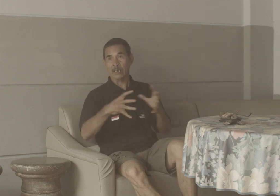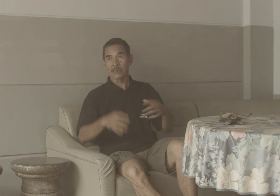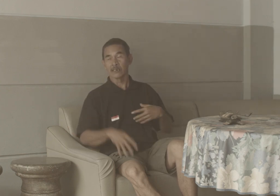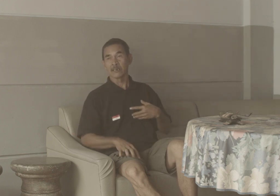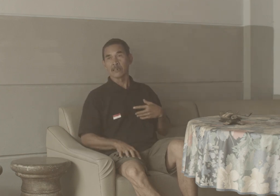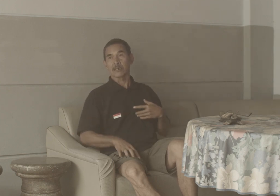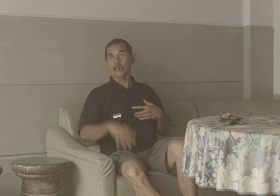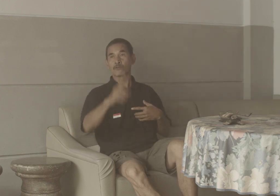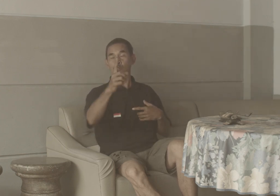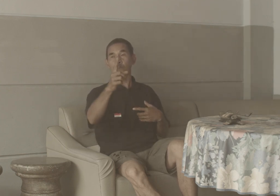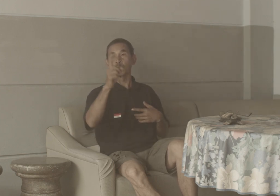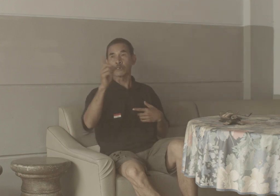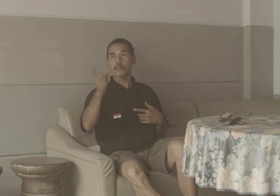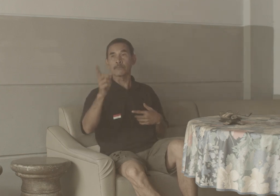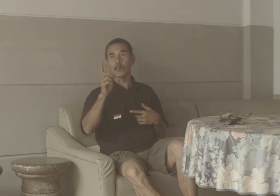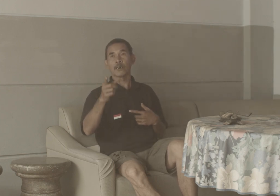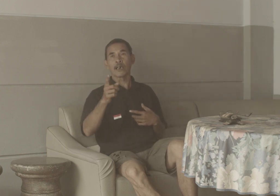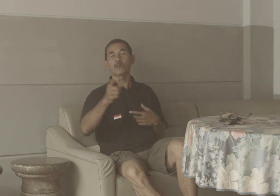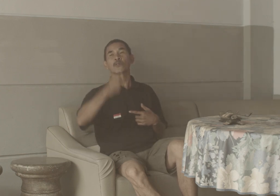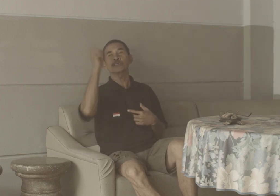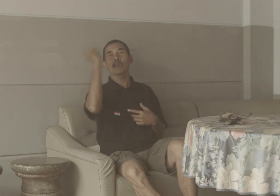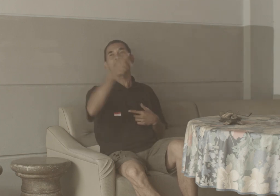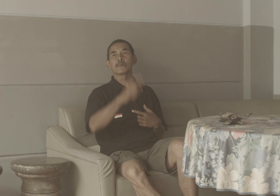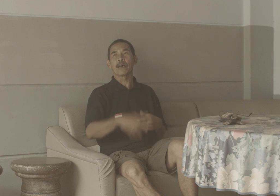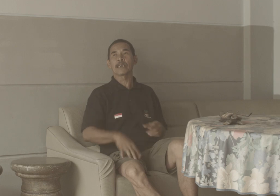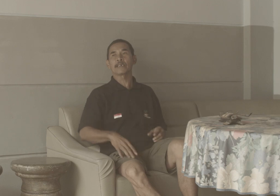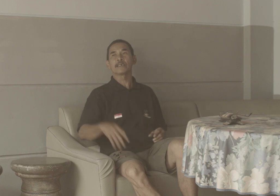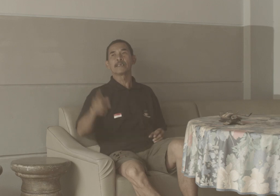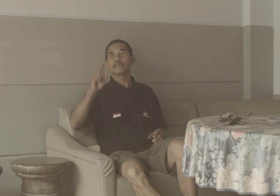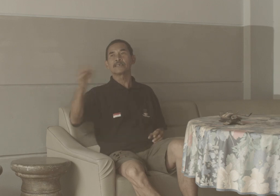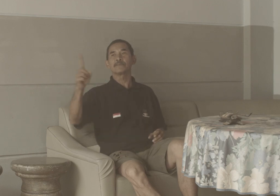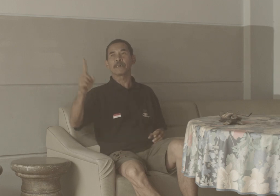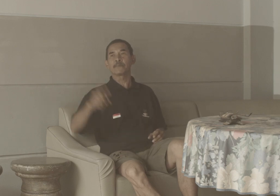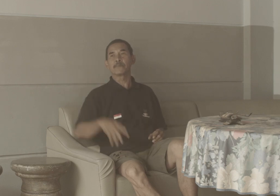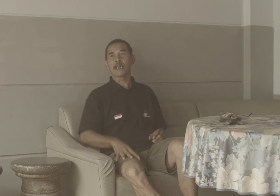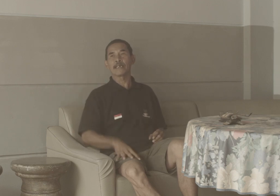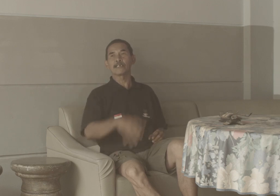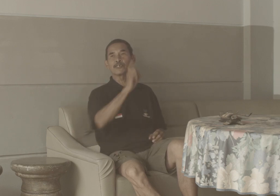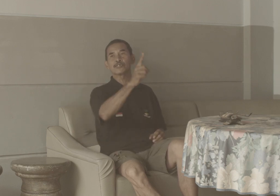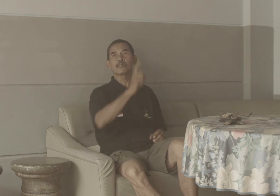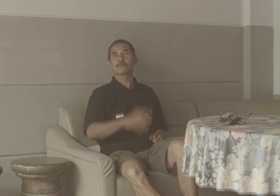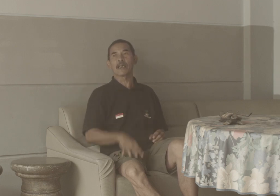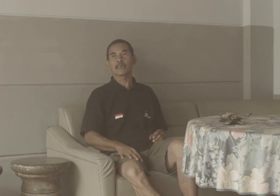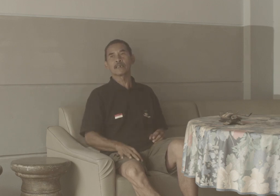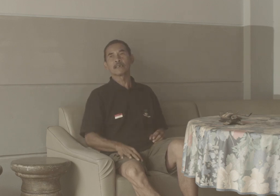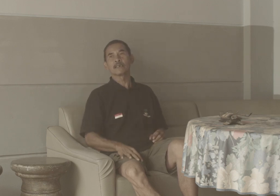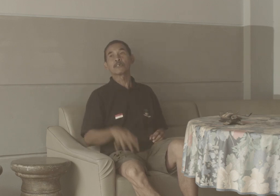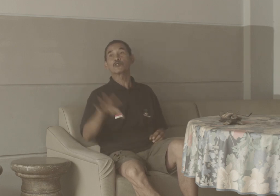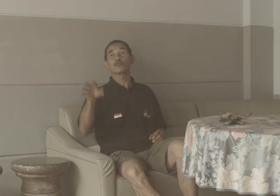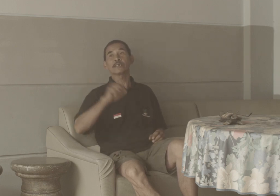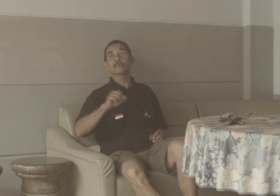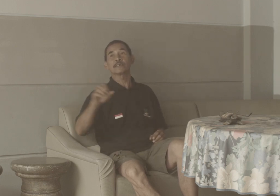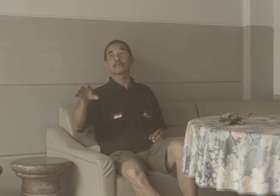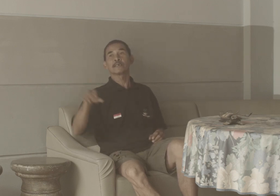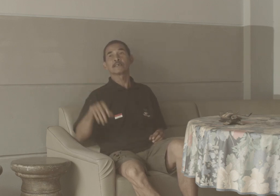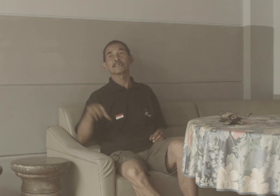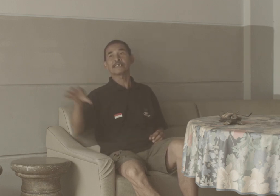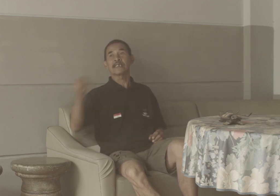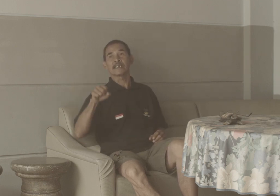Karena Untuk Membuktikan Bahwa Oh Si A Memaling Si B Memaling Si C Memaling Mencuri Stealing